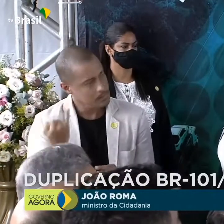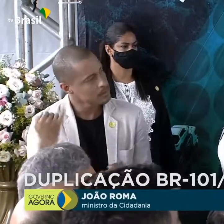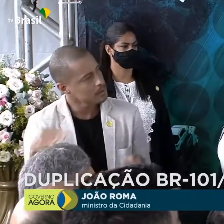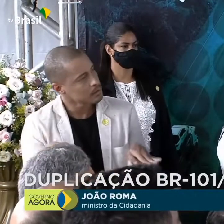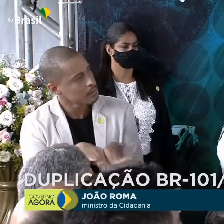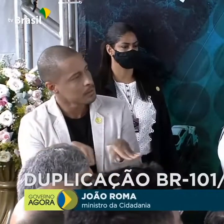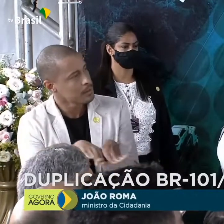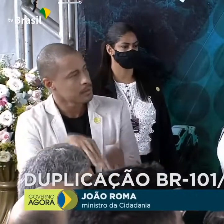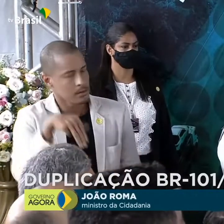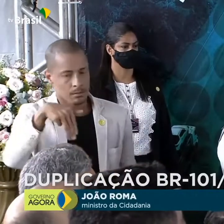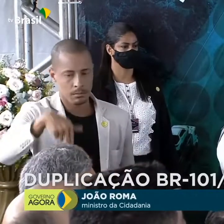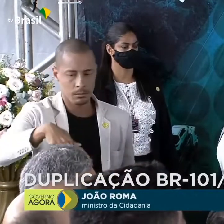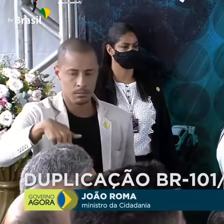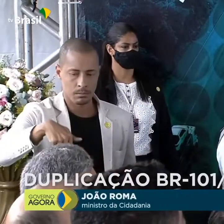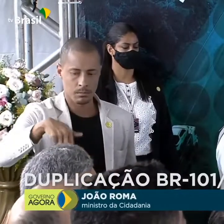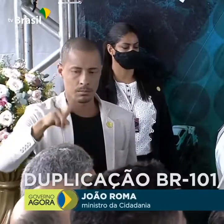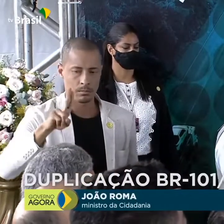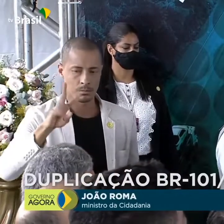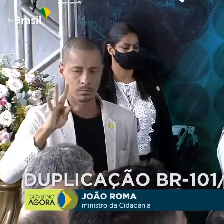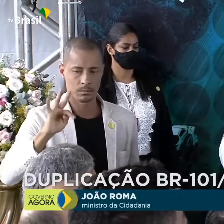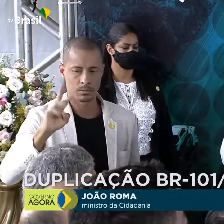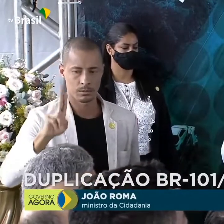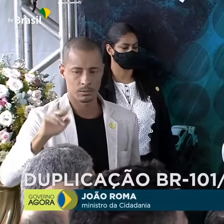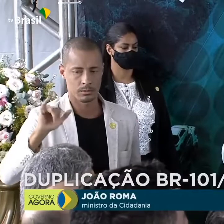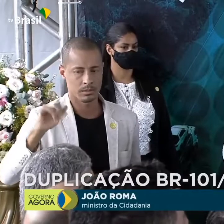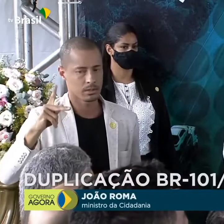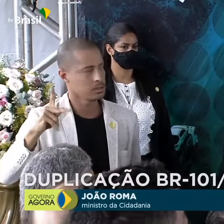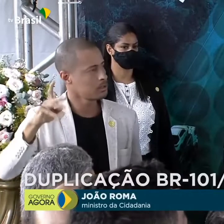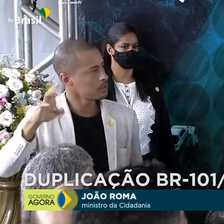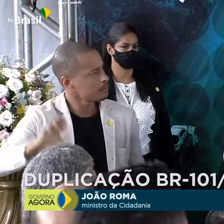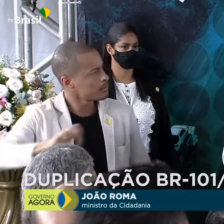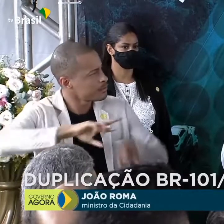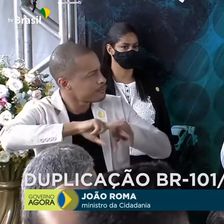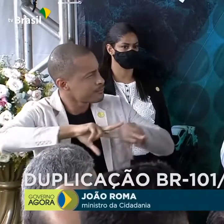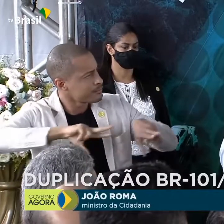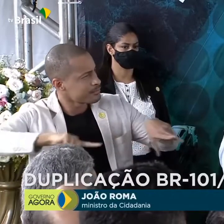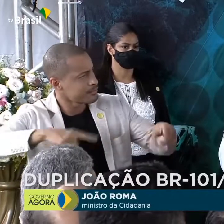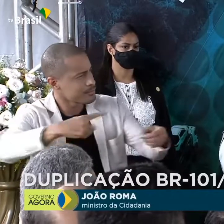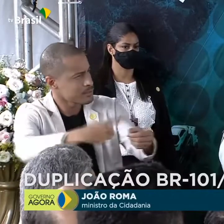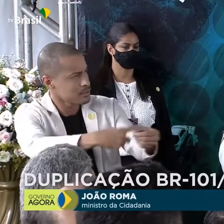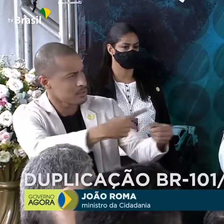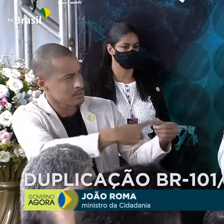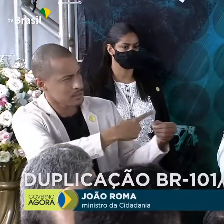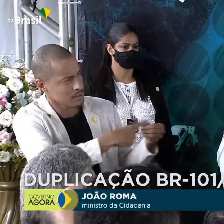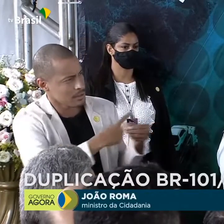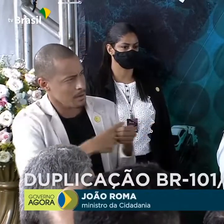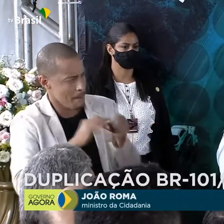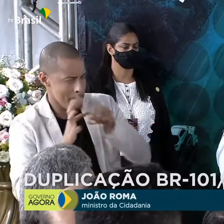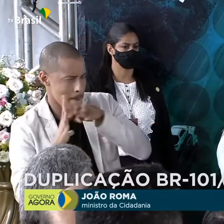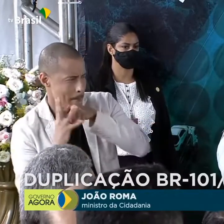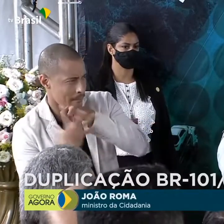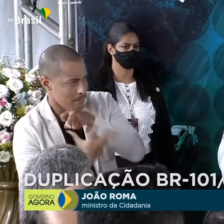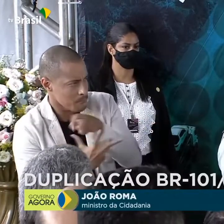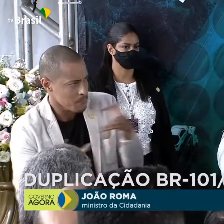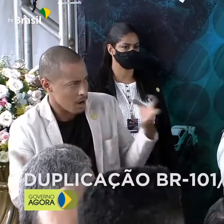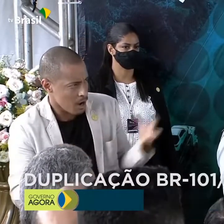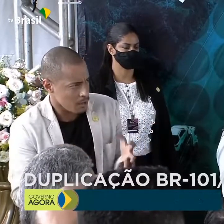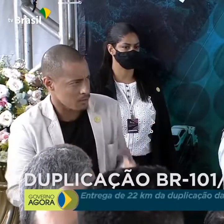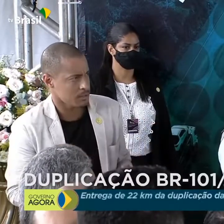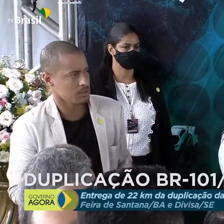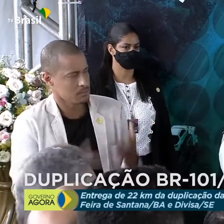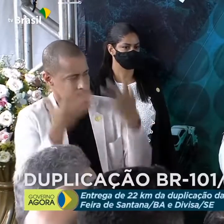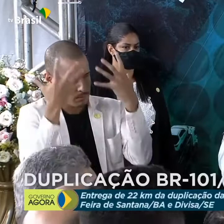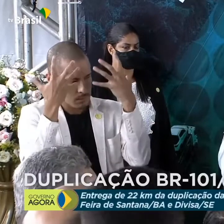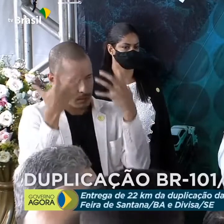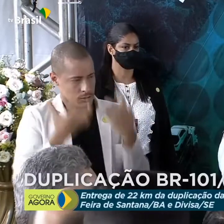Mutuípe, Franklin Leite, de Serra Preta, presidente, que no meio dessa pandemia, assumindo a prefeitura destroçada,